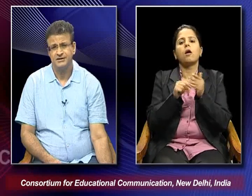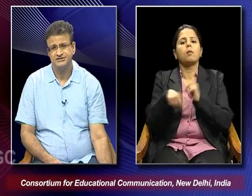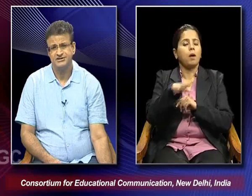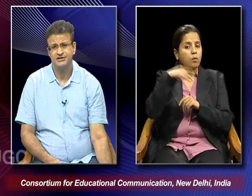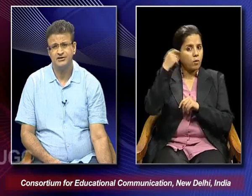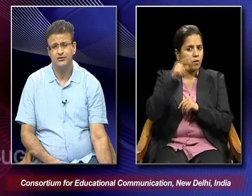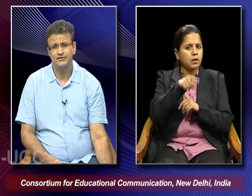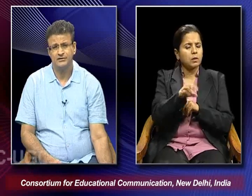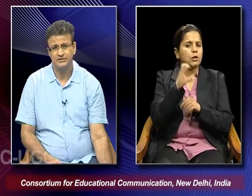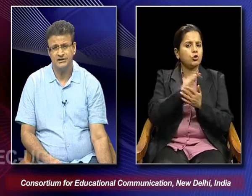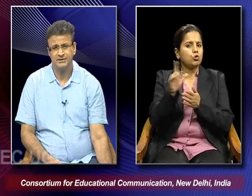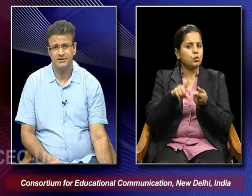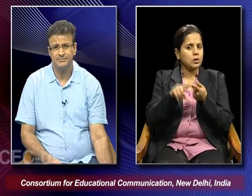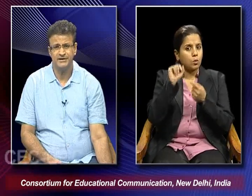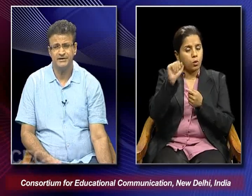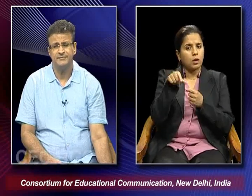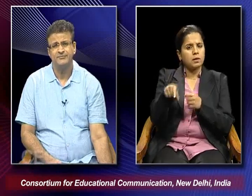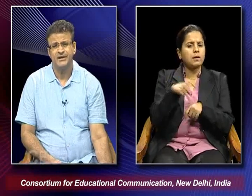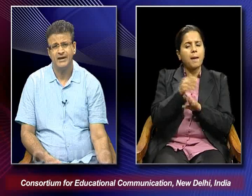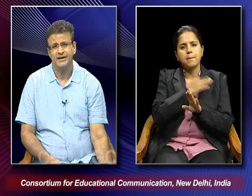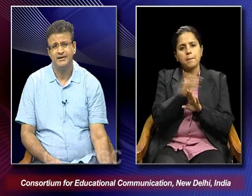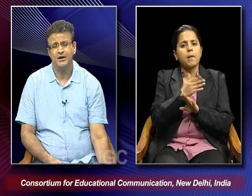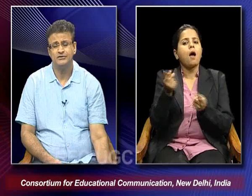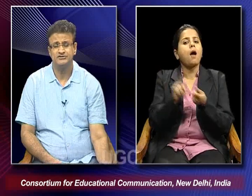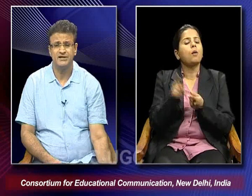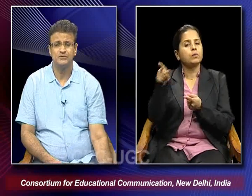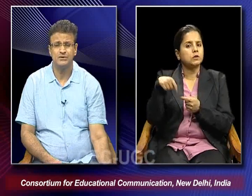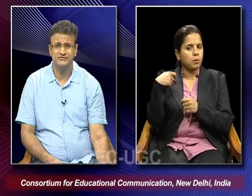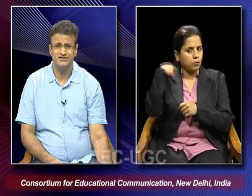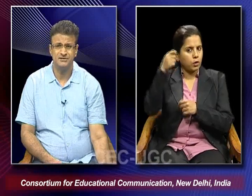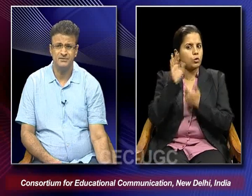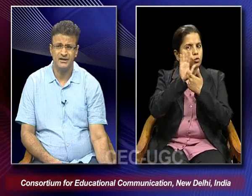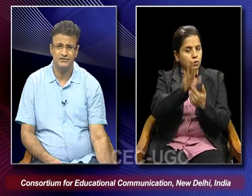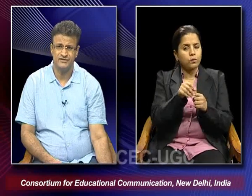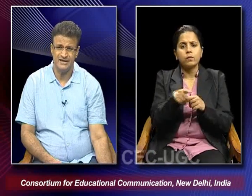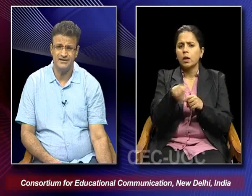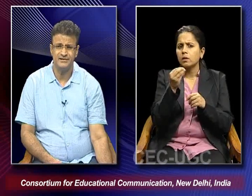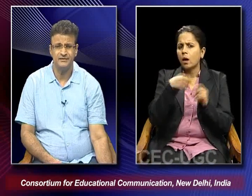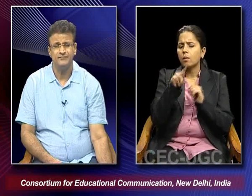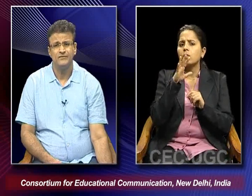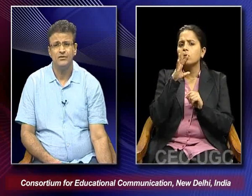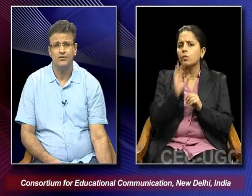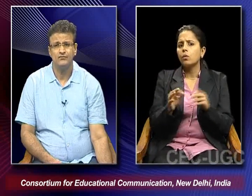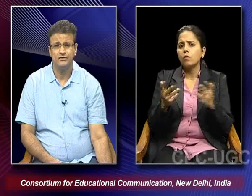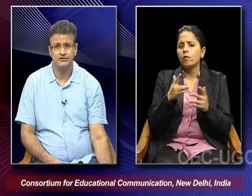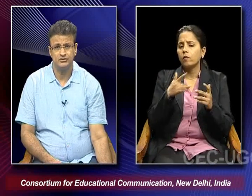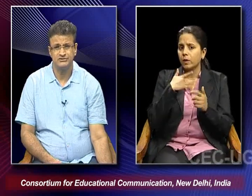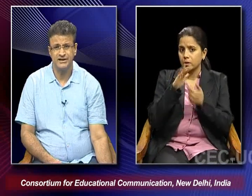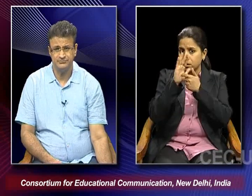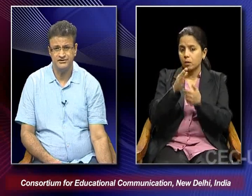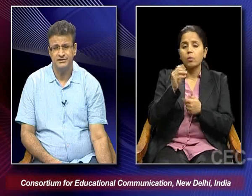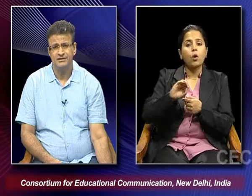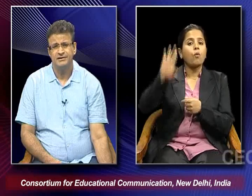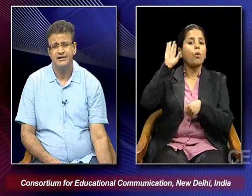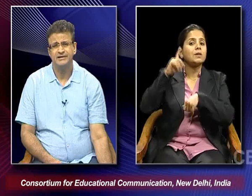Sicily of that particular period and how it was trying to convey some kind of a reality of those